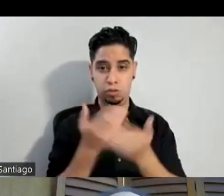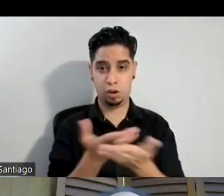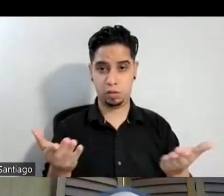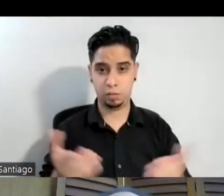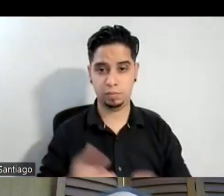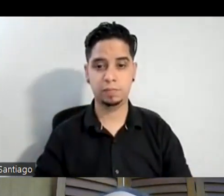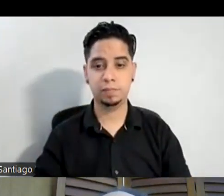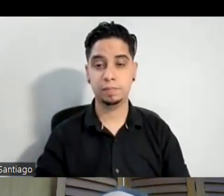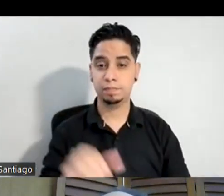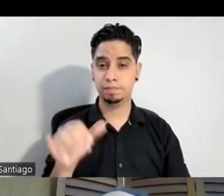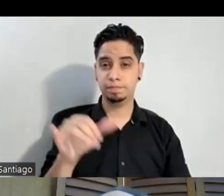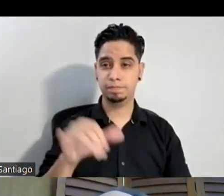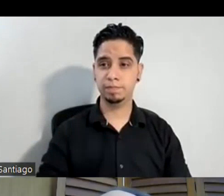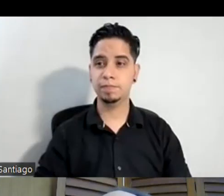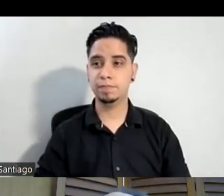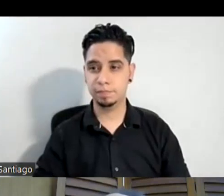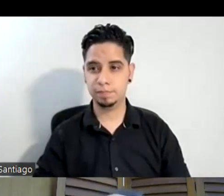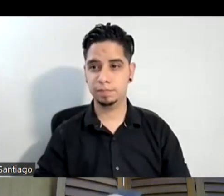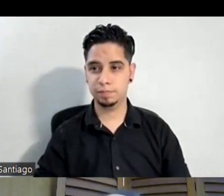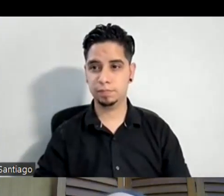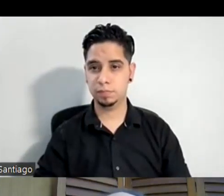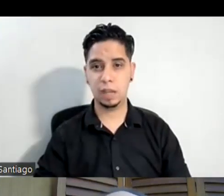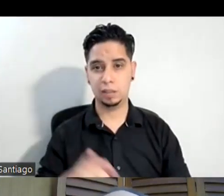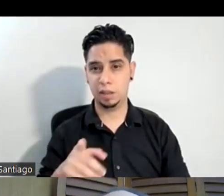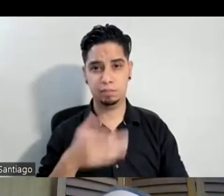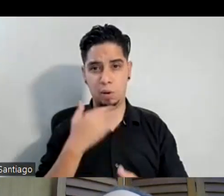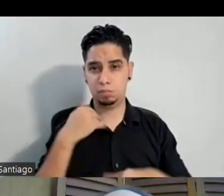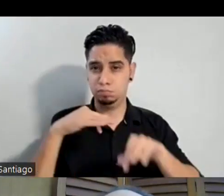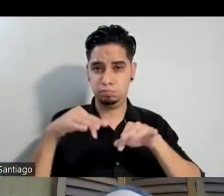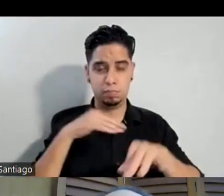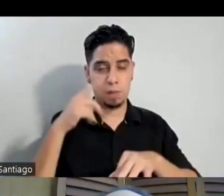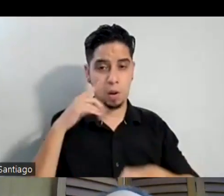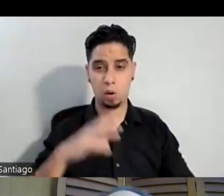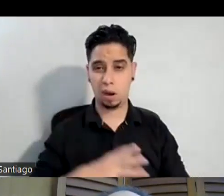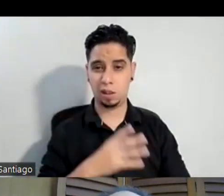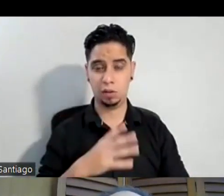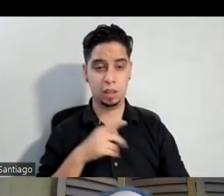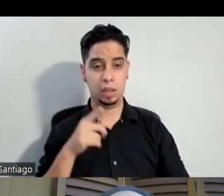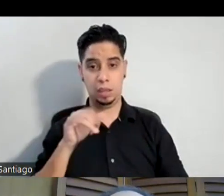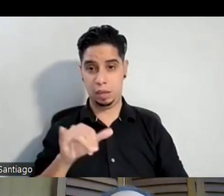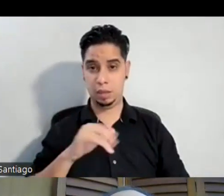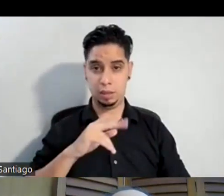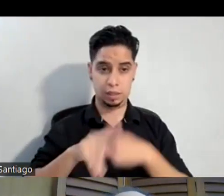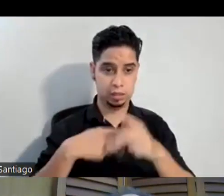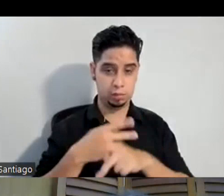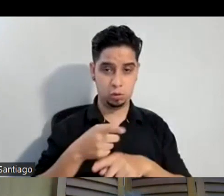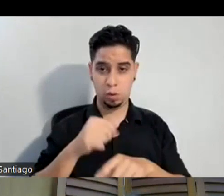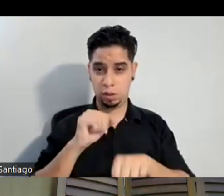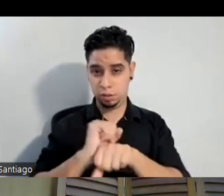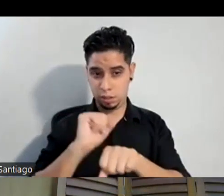generación eso es lo que define un clásico definitivamente esta pieza que vas a trabajar ahora próximamente es basado en un